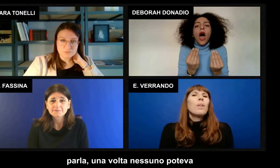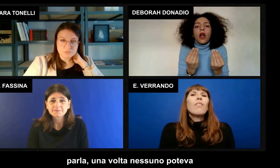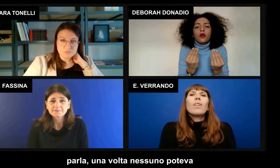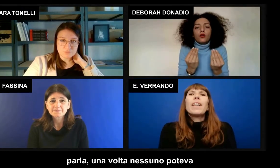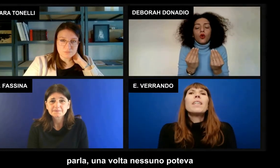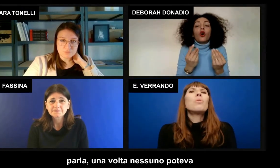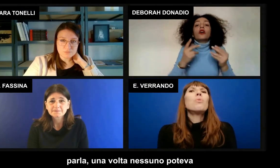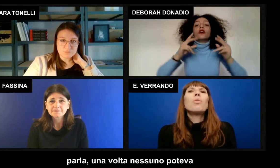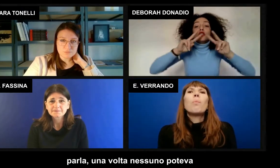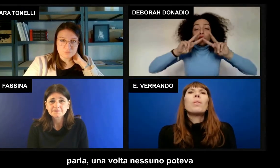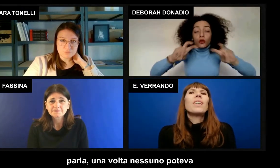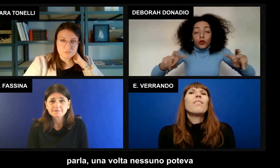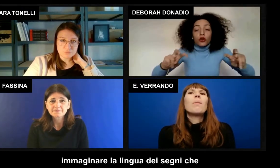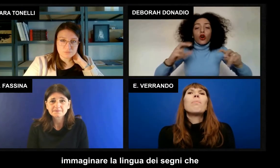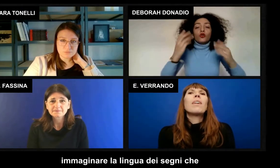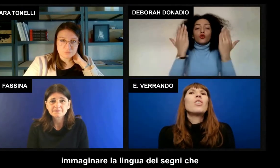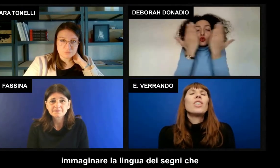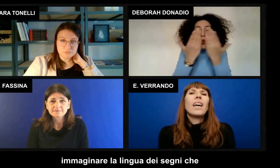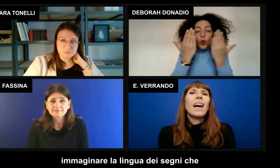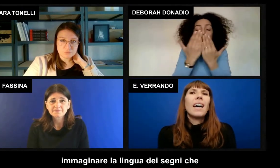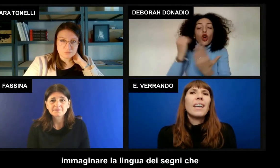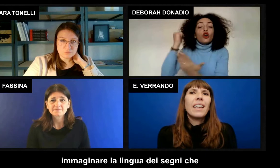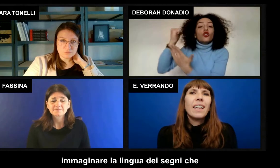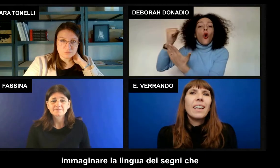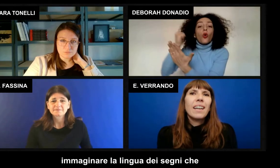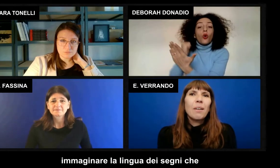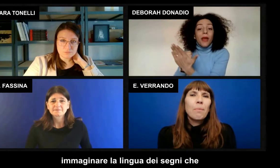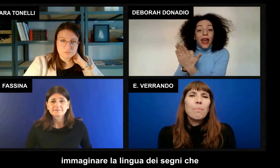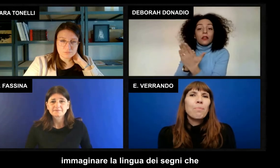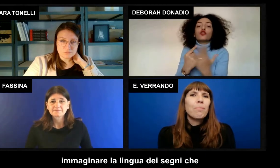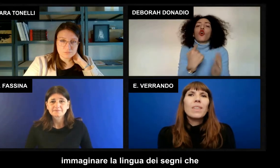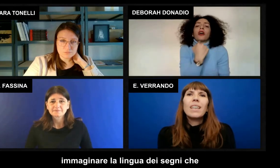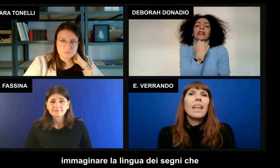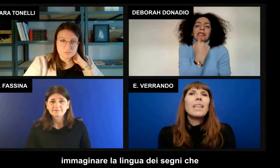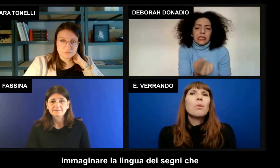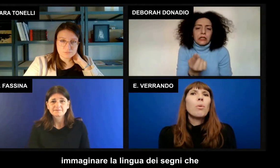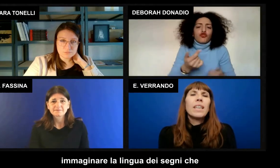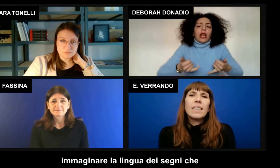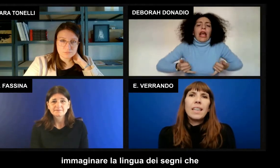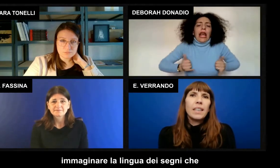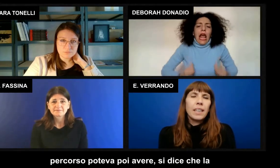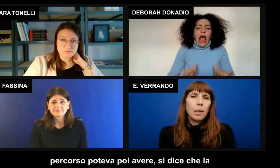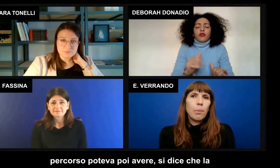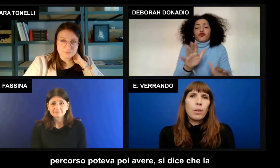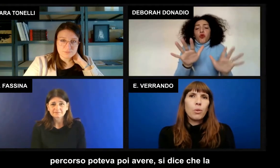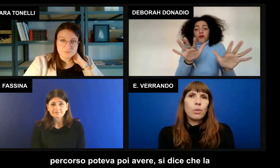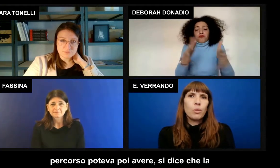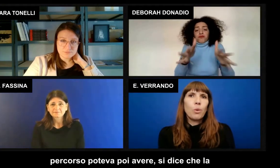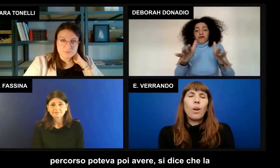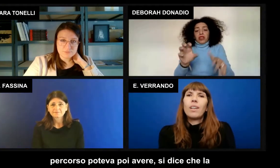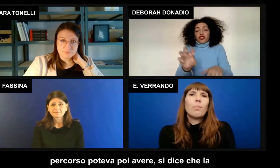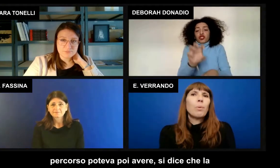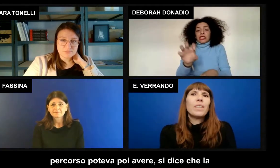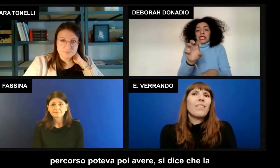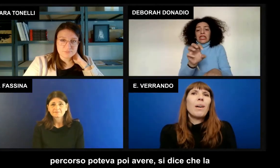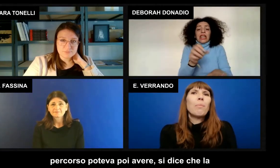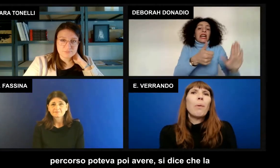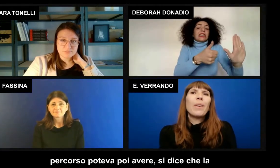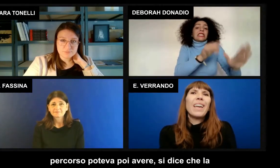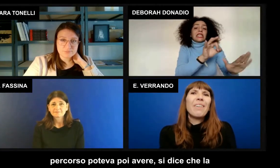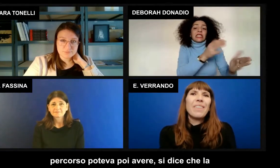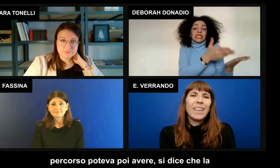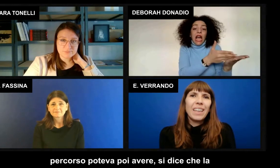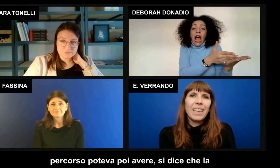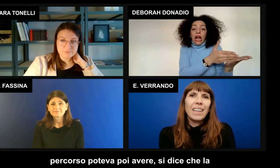Una volta nessuno poteva immaginare la lingua dei segni che percorso poteva